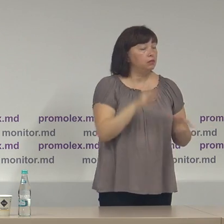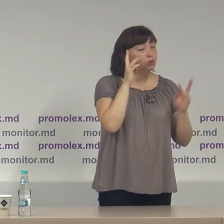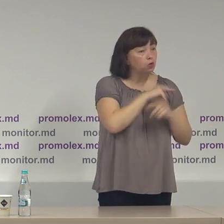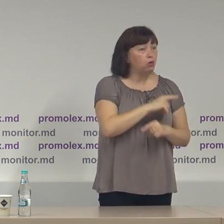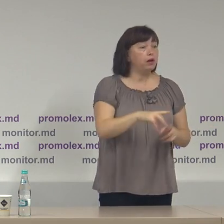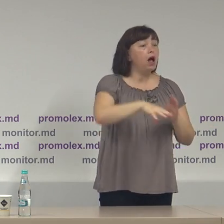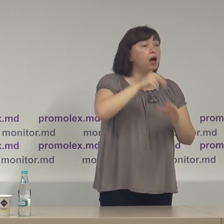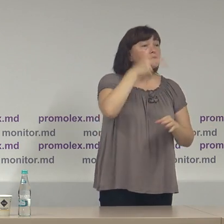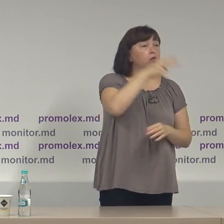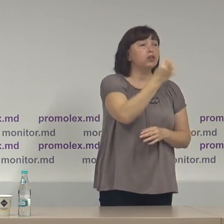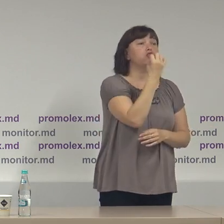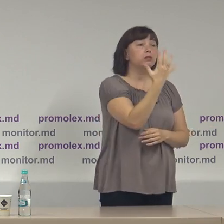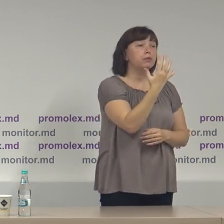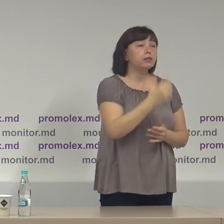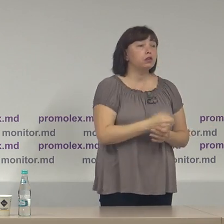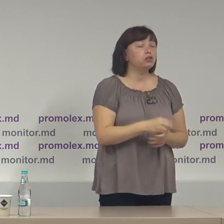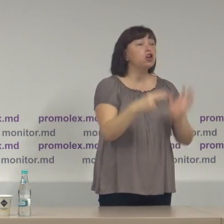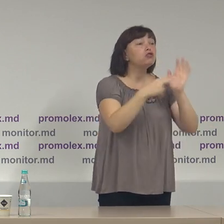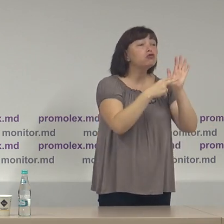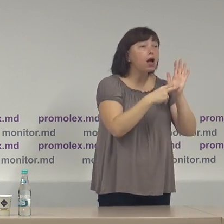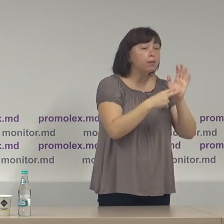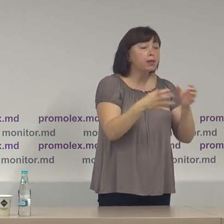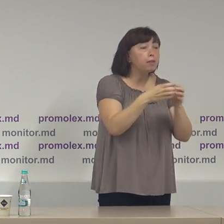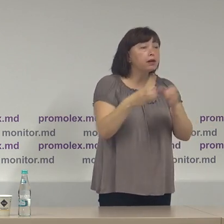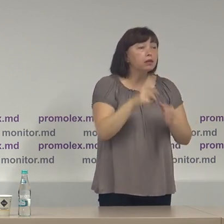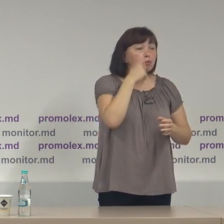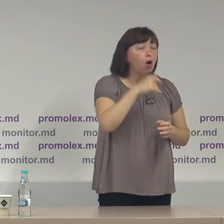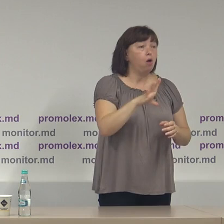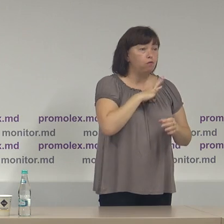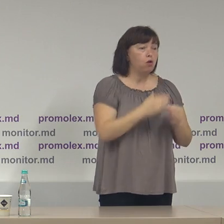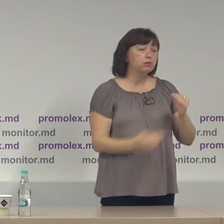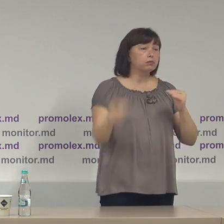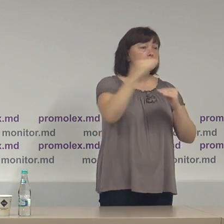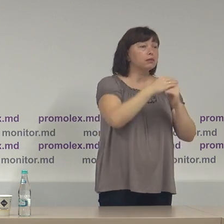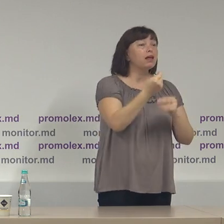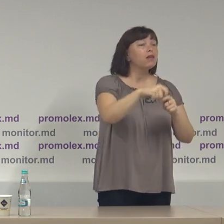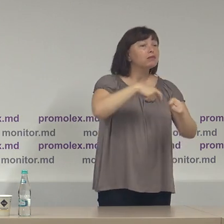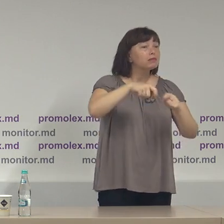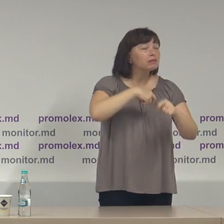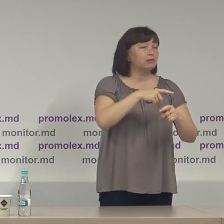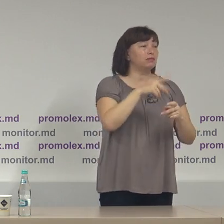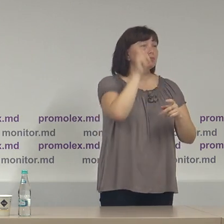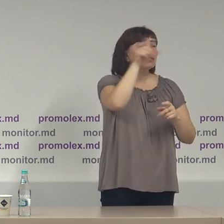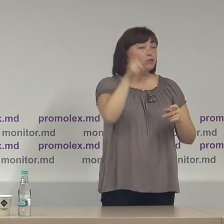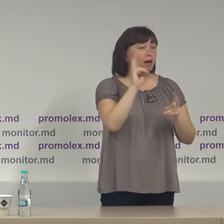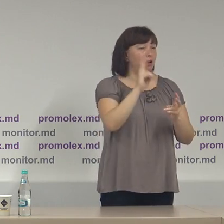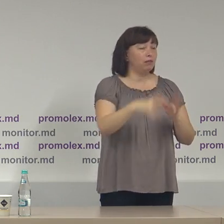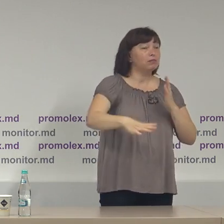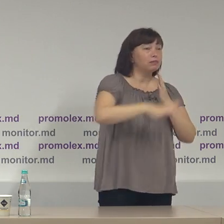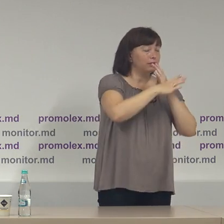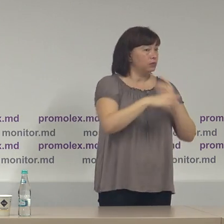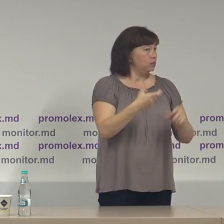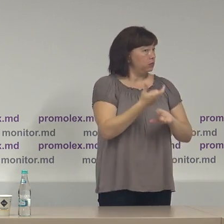Alegerile din 2015, șapte partidii politice au depășit plafonul donațiilor acordat pentru persoanele juridice.